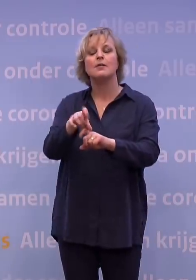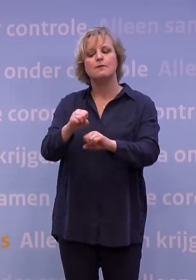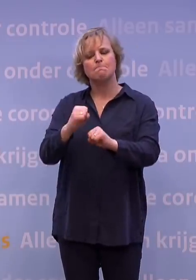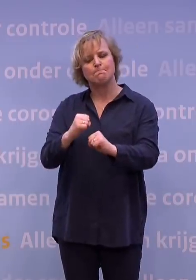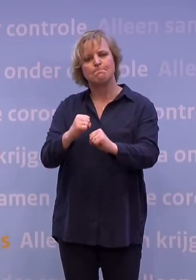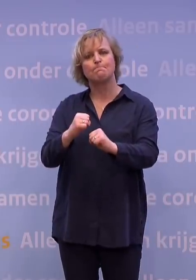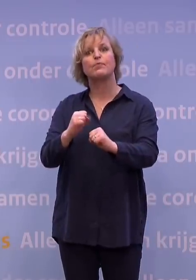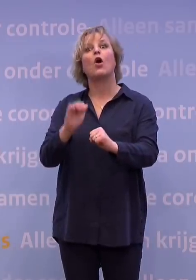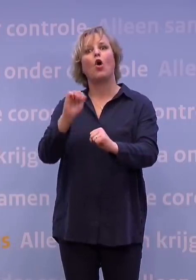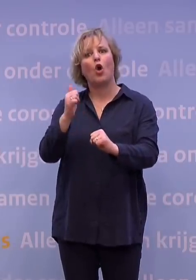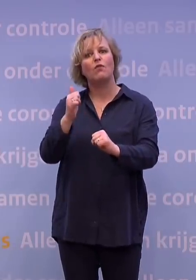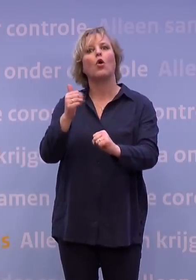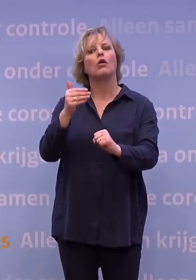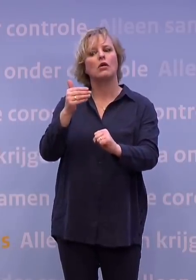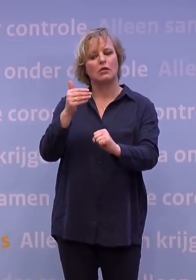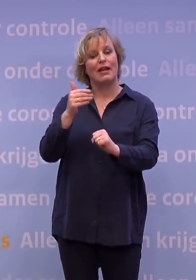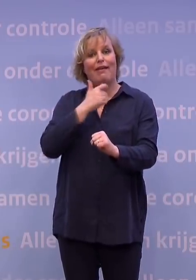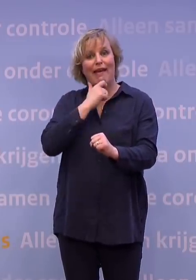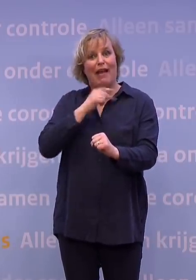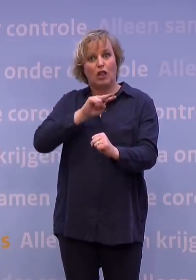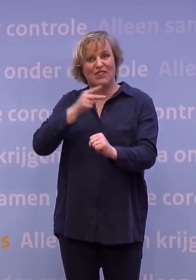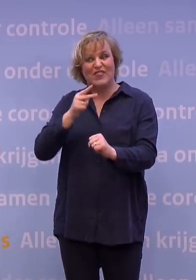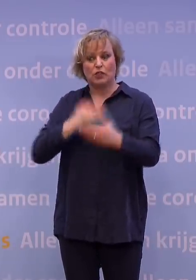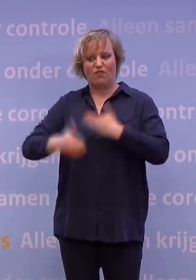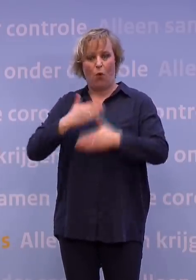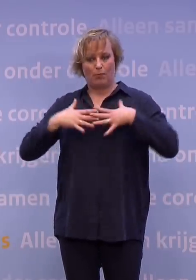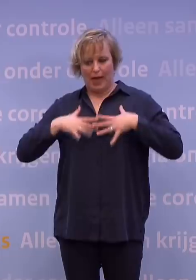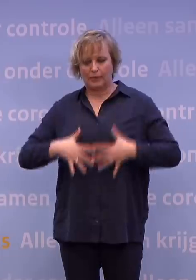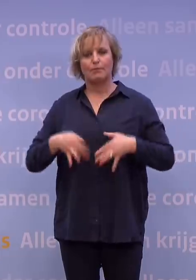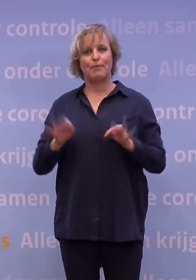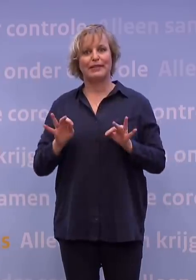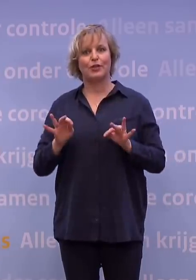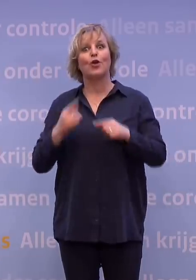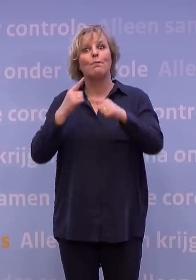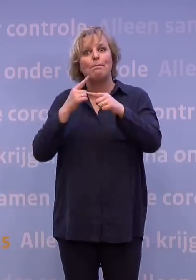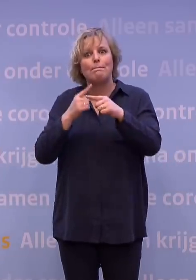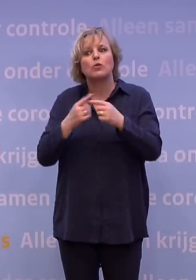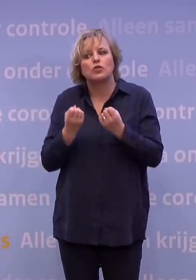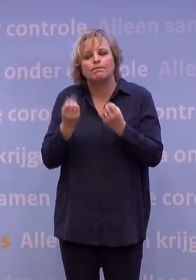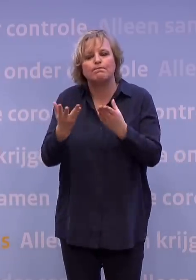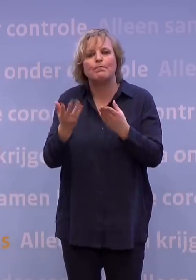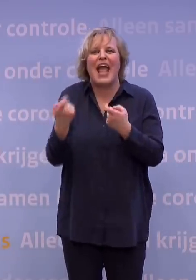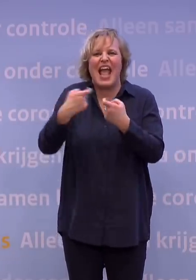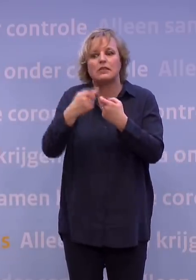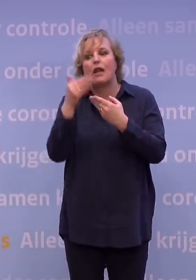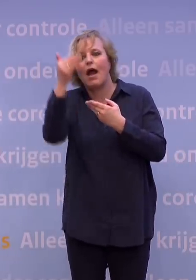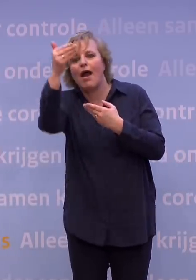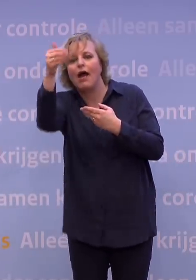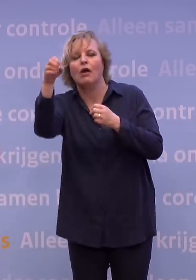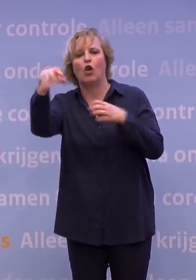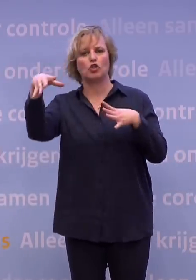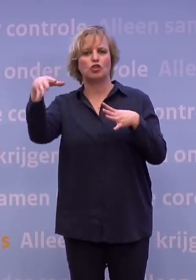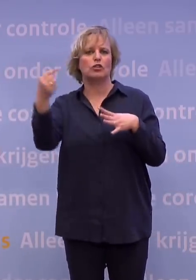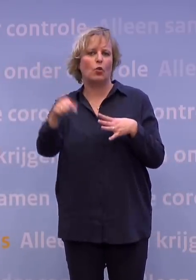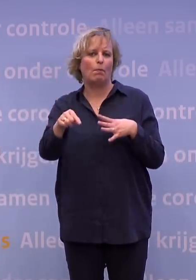voorbereidt op een verder toenemend Engels virus, maar ook daardoor weer iets meer perspectief kunt bieden. En dan wil ik er iets bij zeggen, ook daar wordt vandaag over